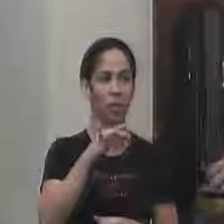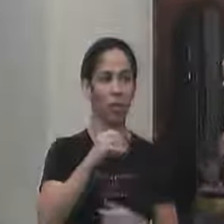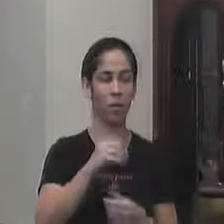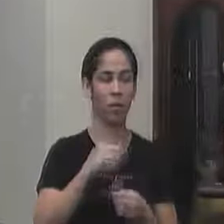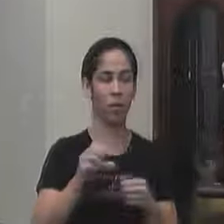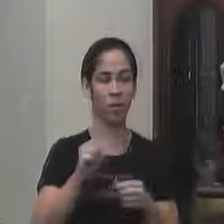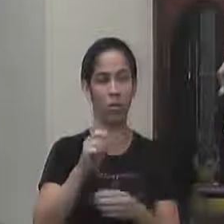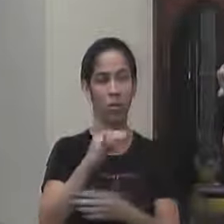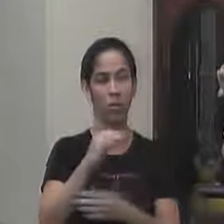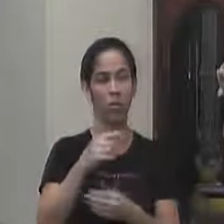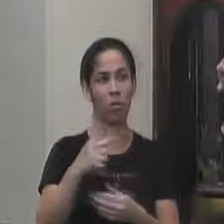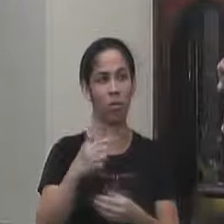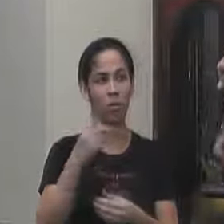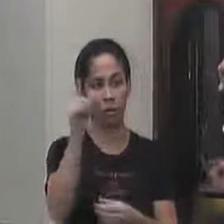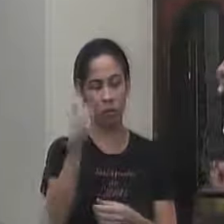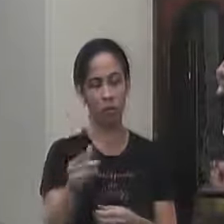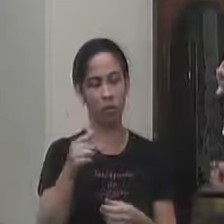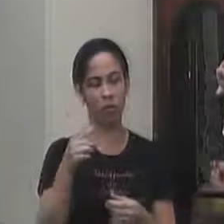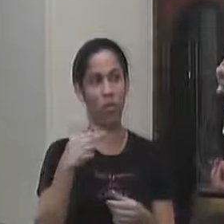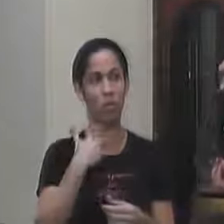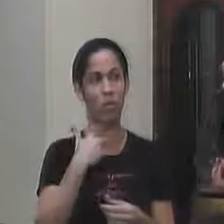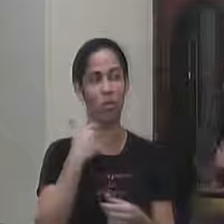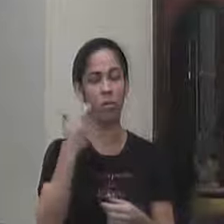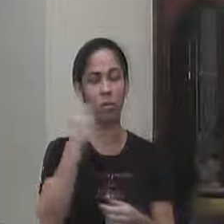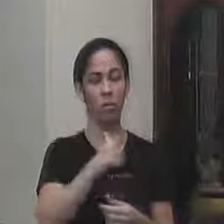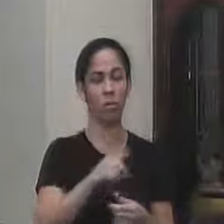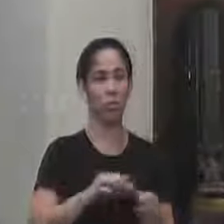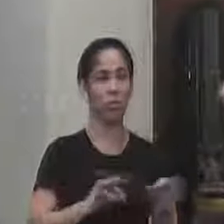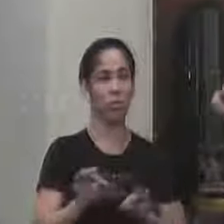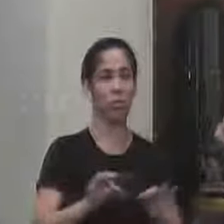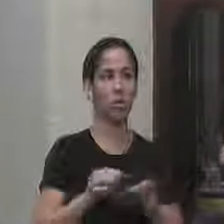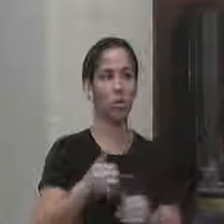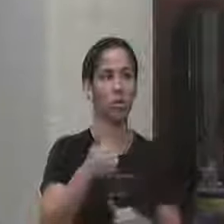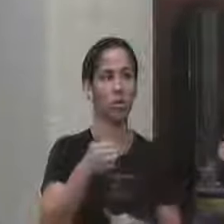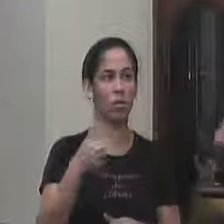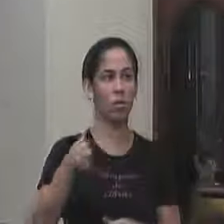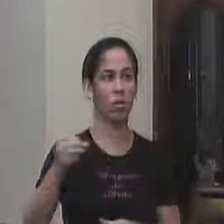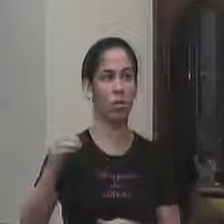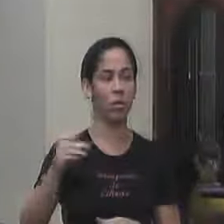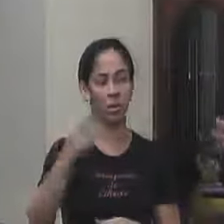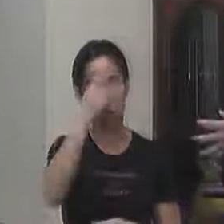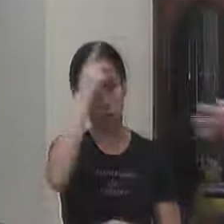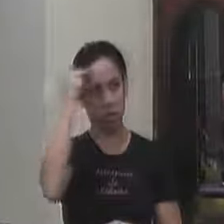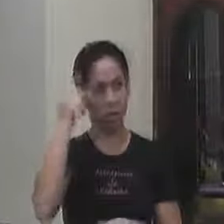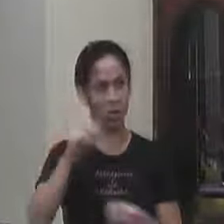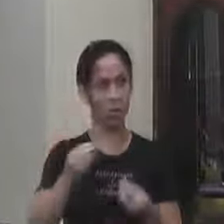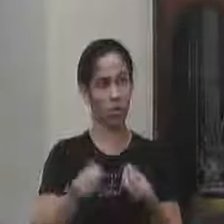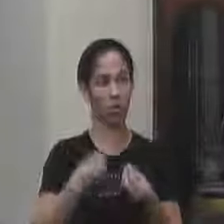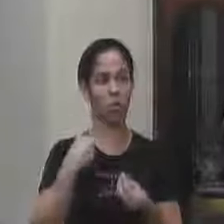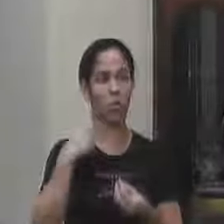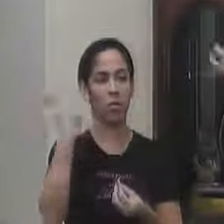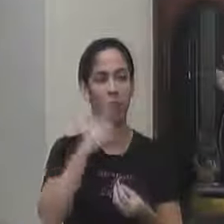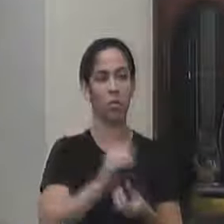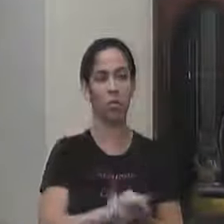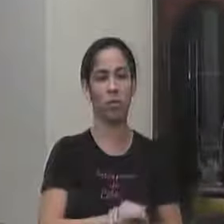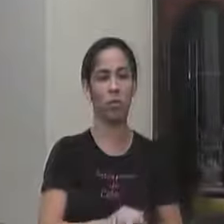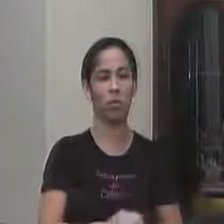a pessoa eu só ainda não consegui organizar porque eu tenho 1.600 servidores eu ainda não consegui